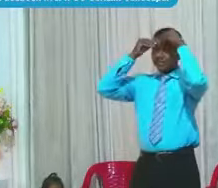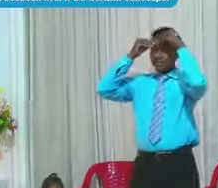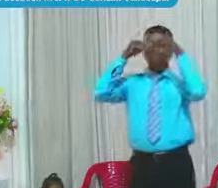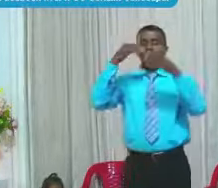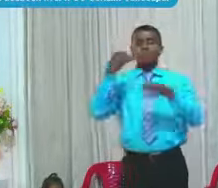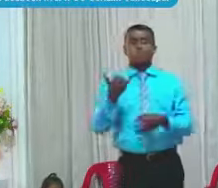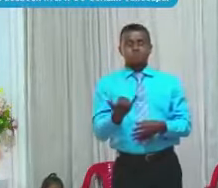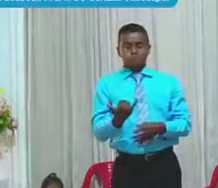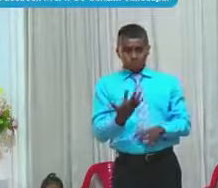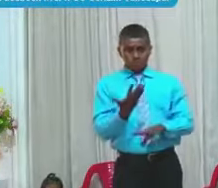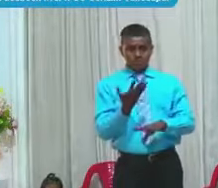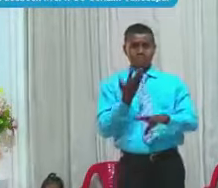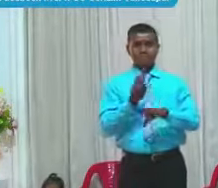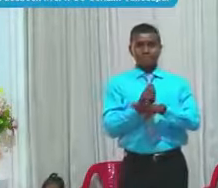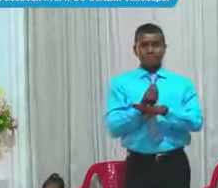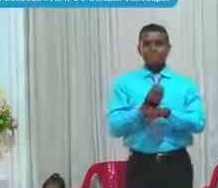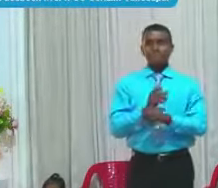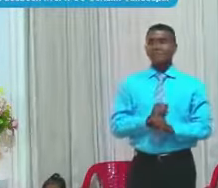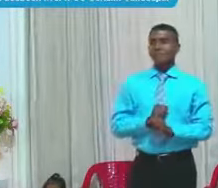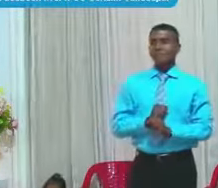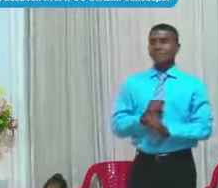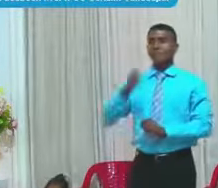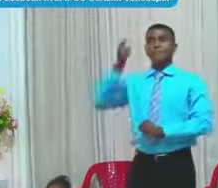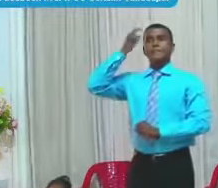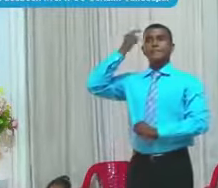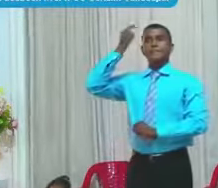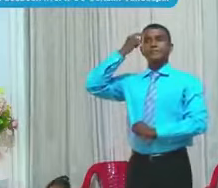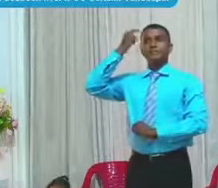Así que Tenía un pensamiento